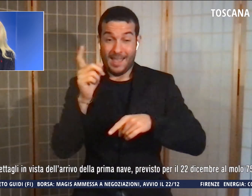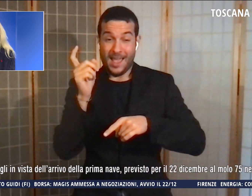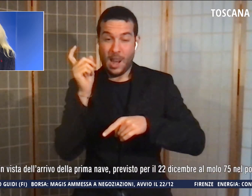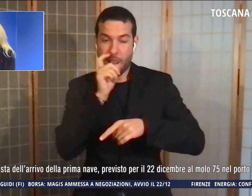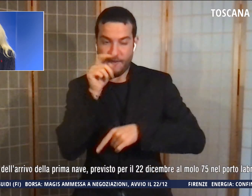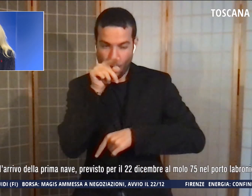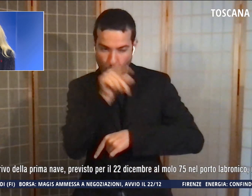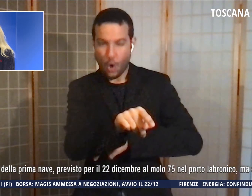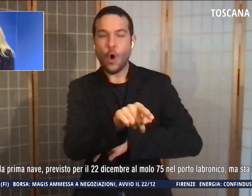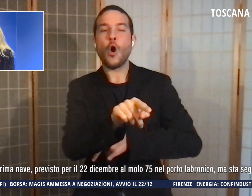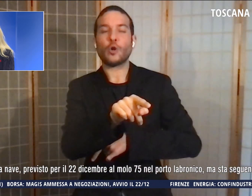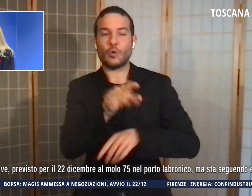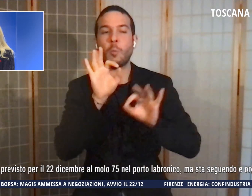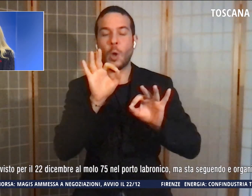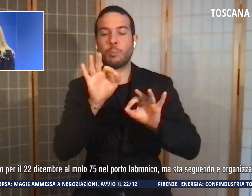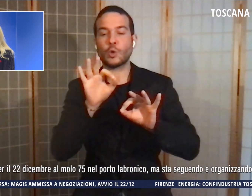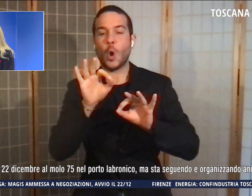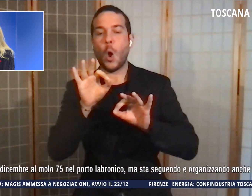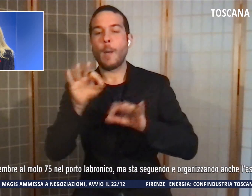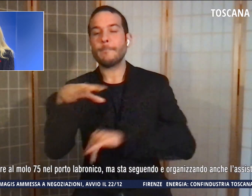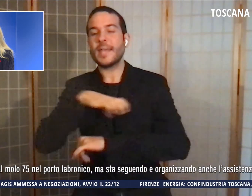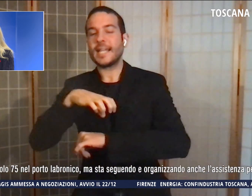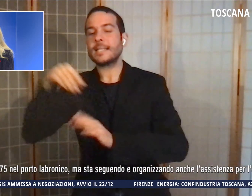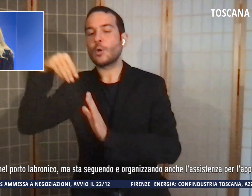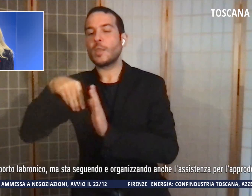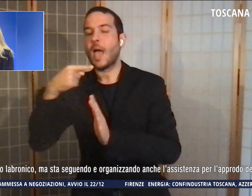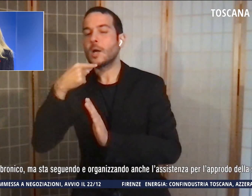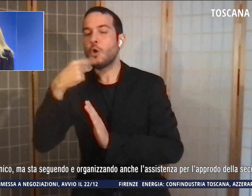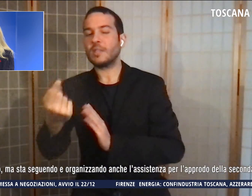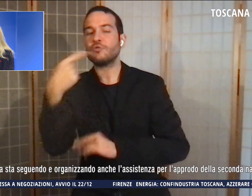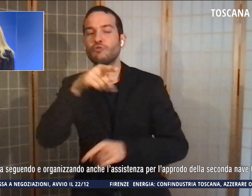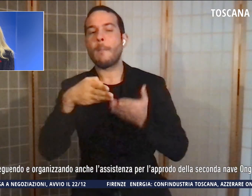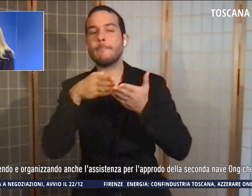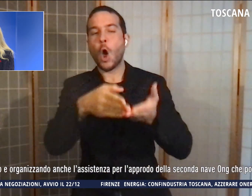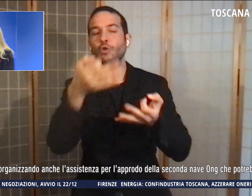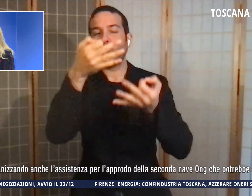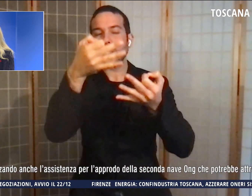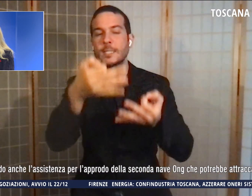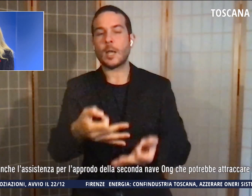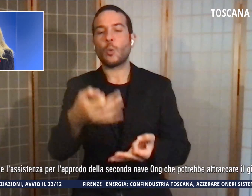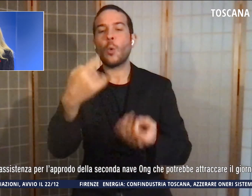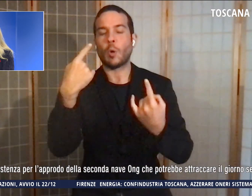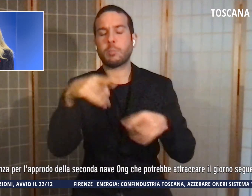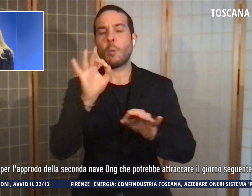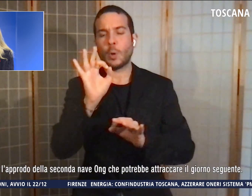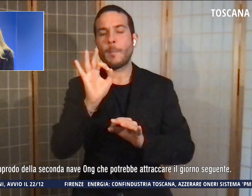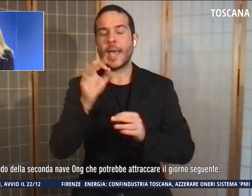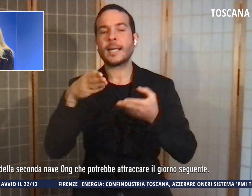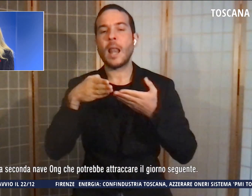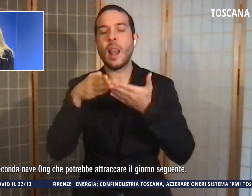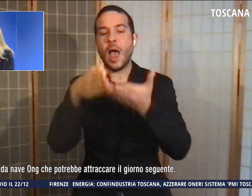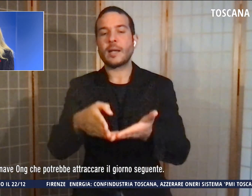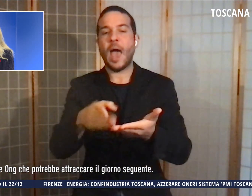'Interno come porto sicuro per la nave di Emergency Life Support